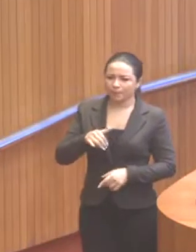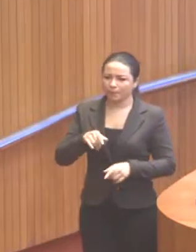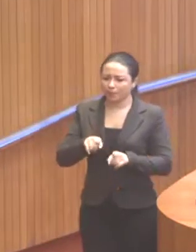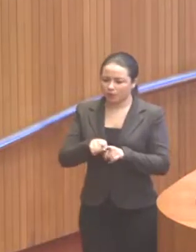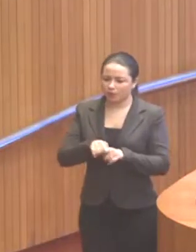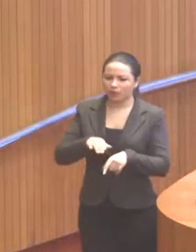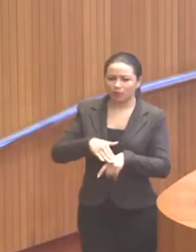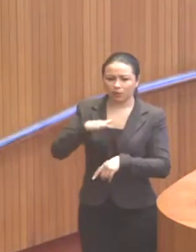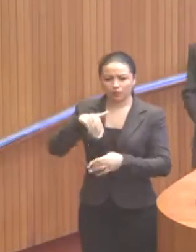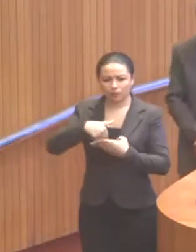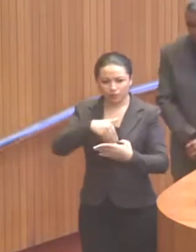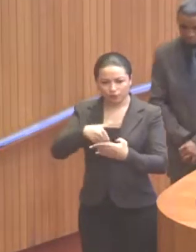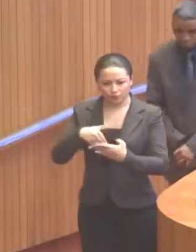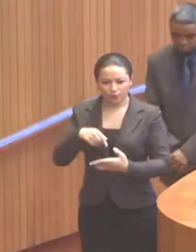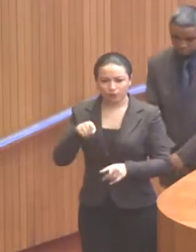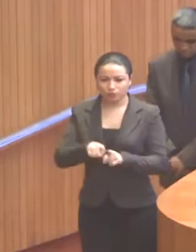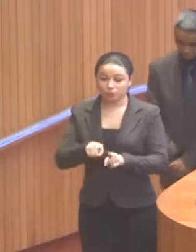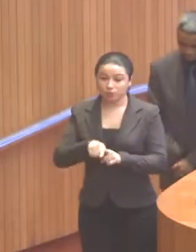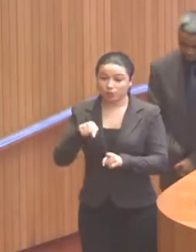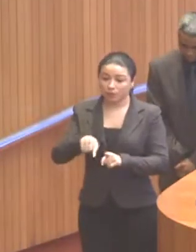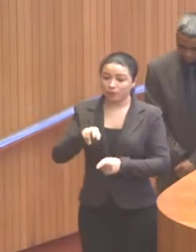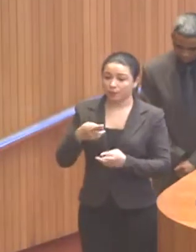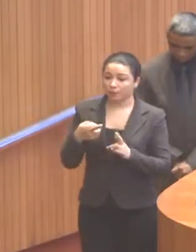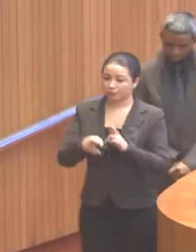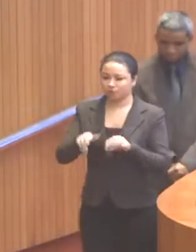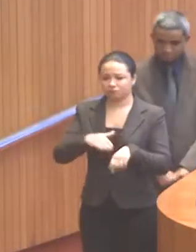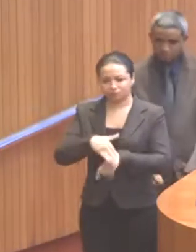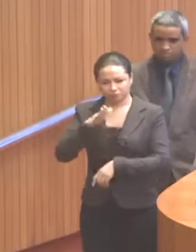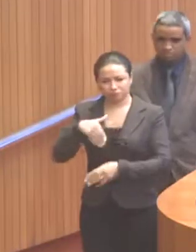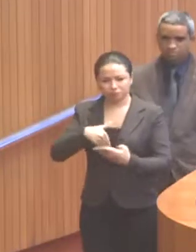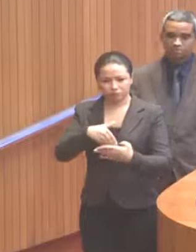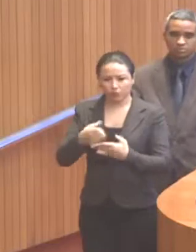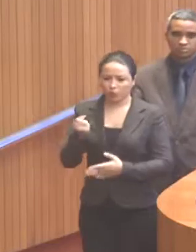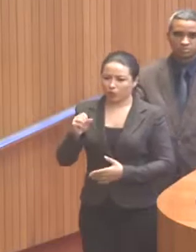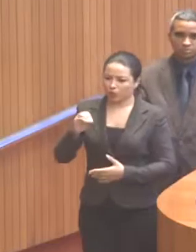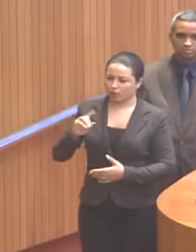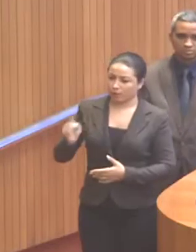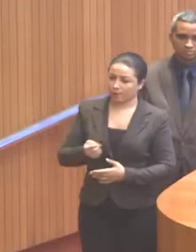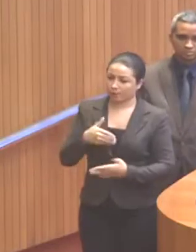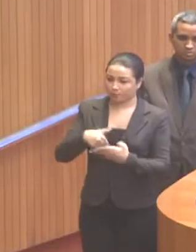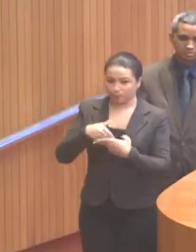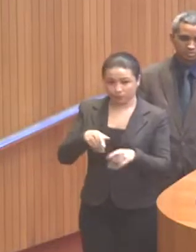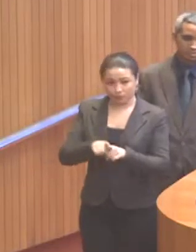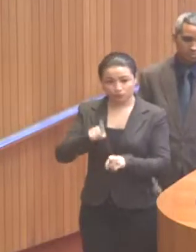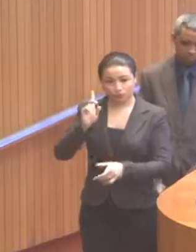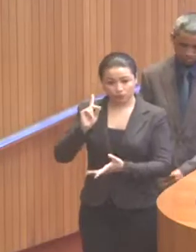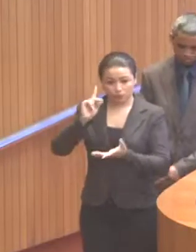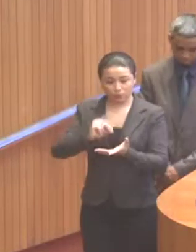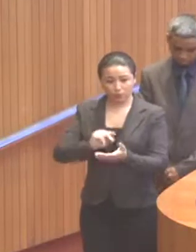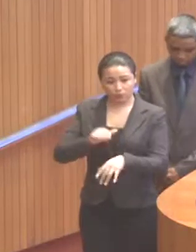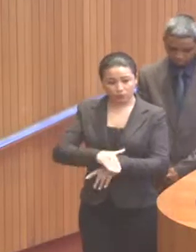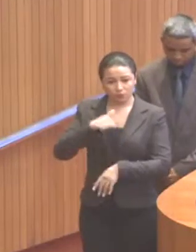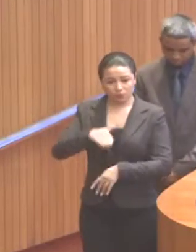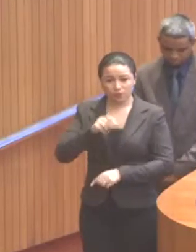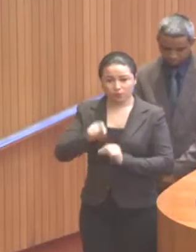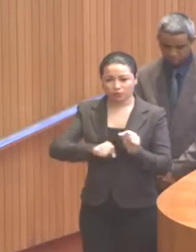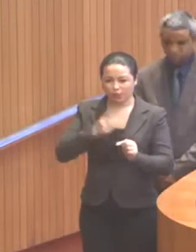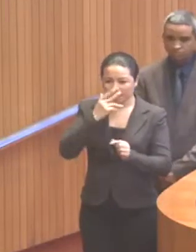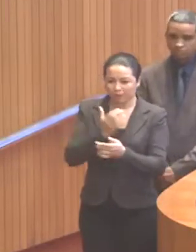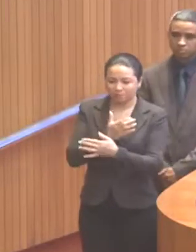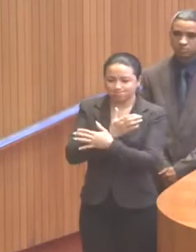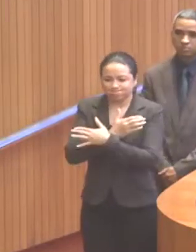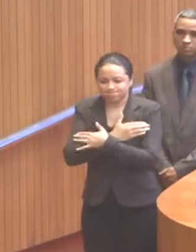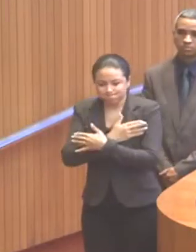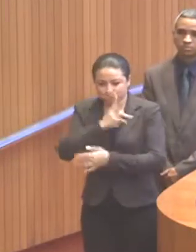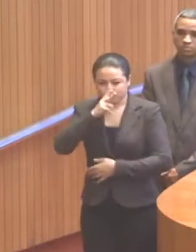aqui em São Luís, com quase 90 mil votos, foi 80 mil votos. Foi, na verdade, um grande abraço que eu recebi